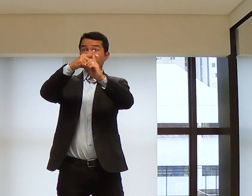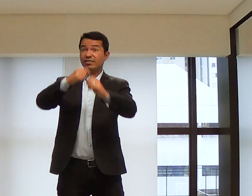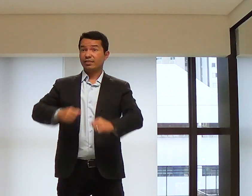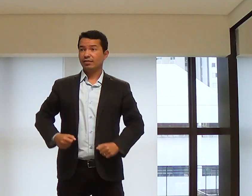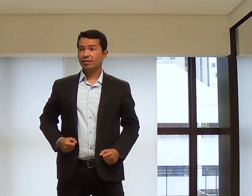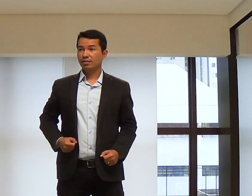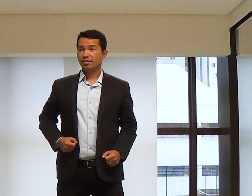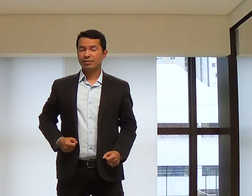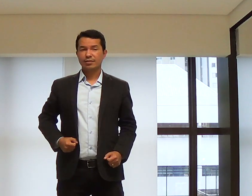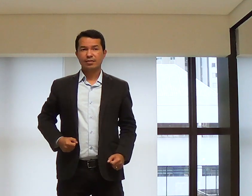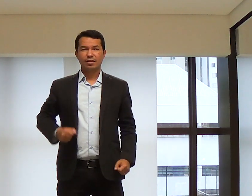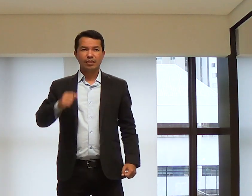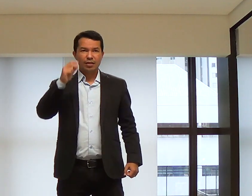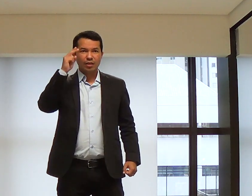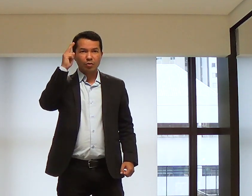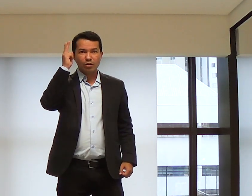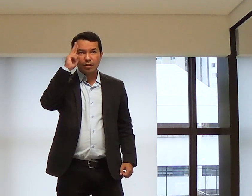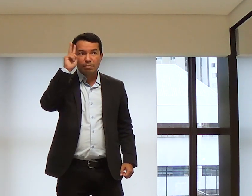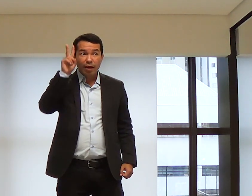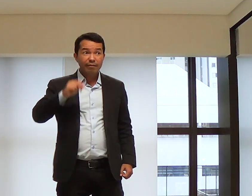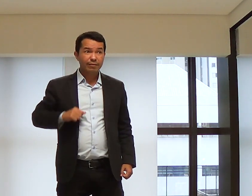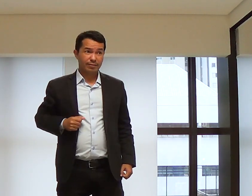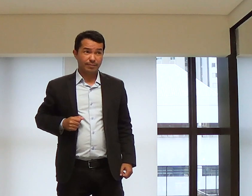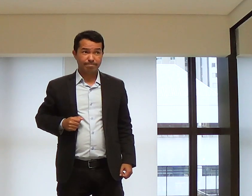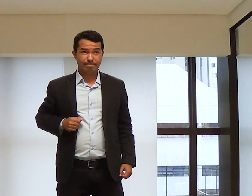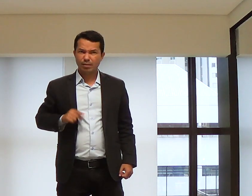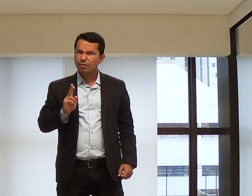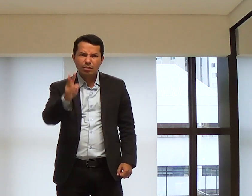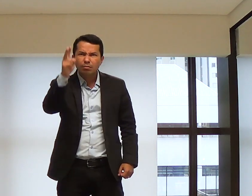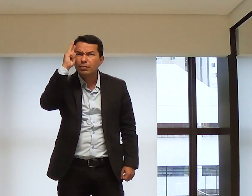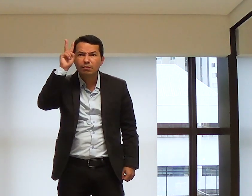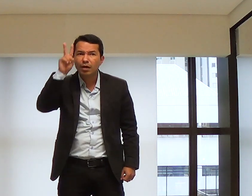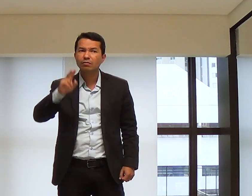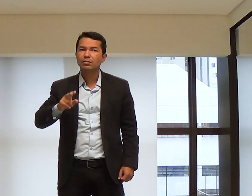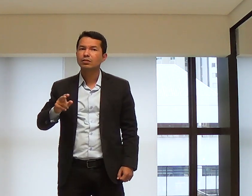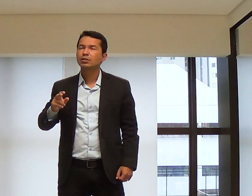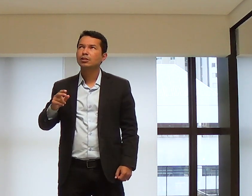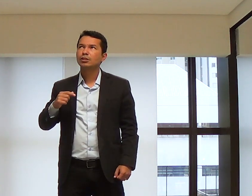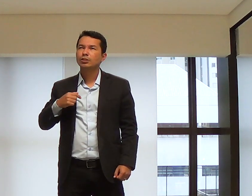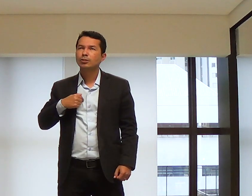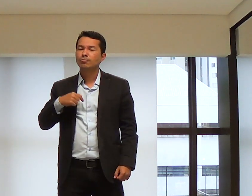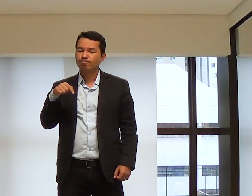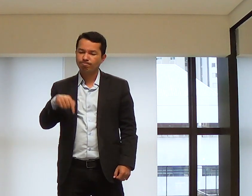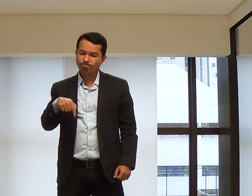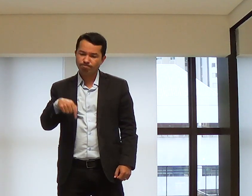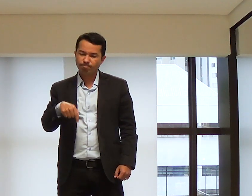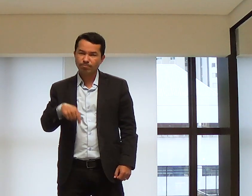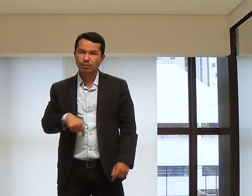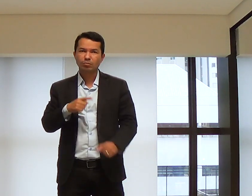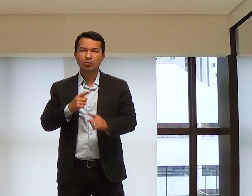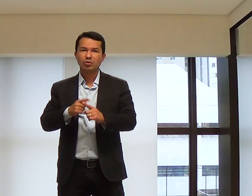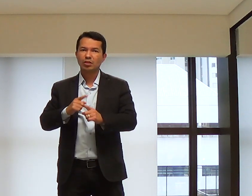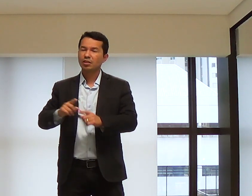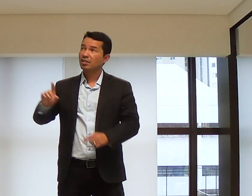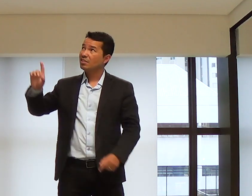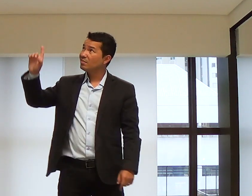quando eu cheguei aqui na igreja, eu sempre me lembrava. Quando eu chegava aqui, eu